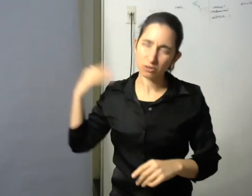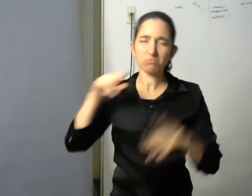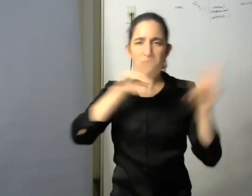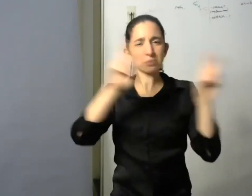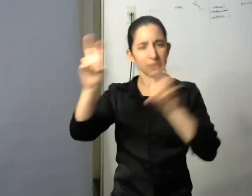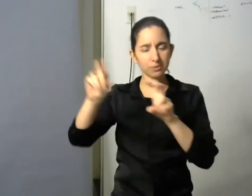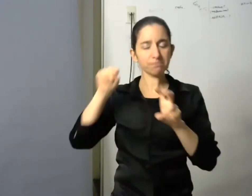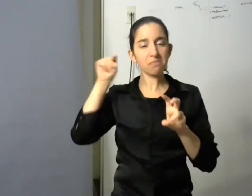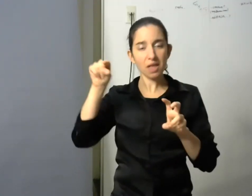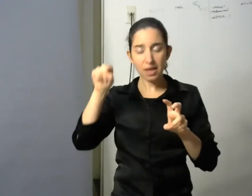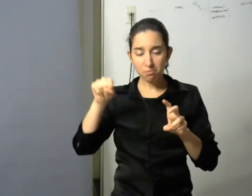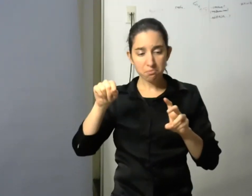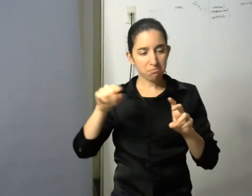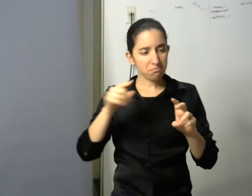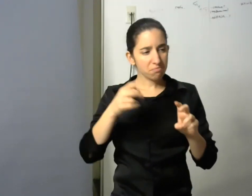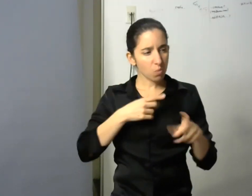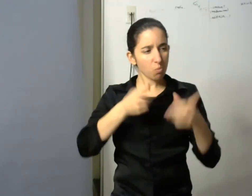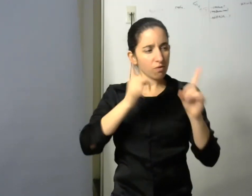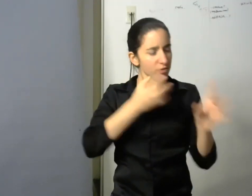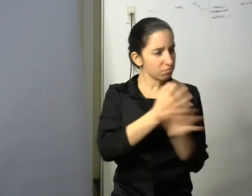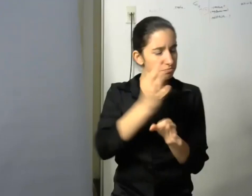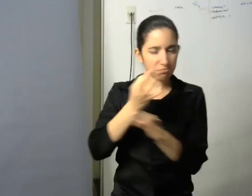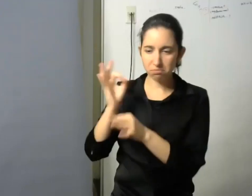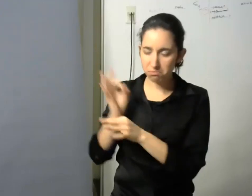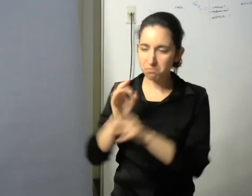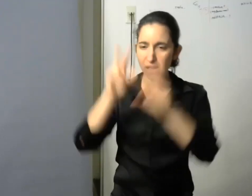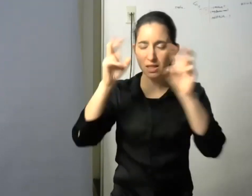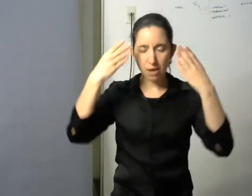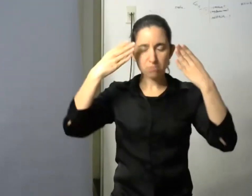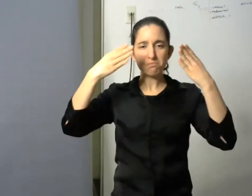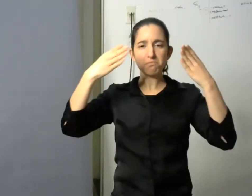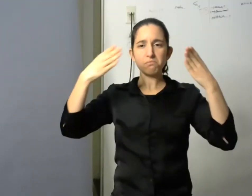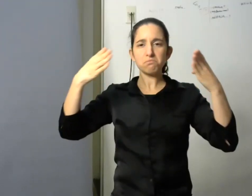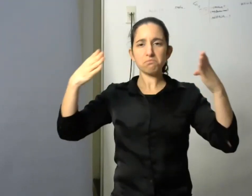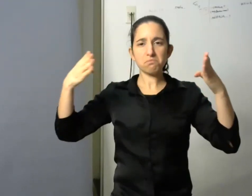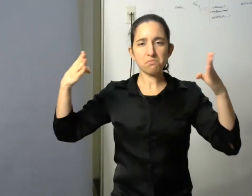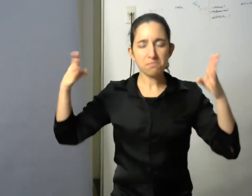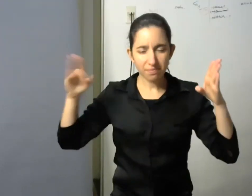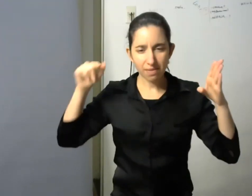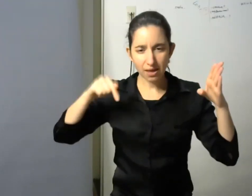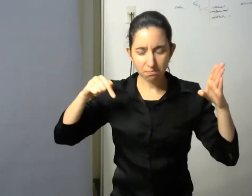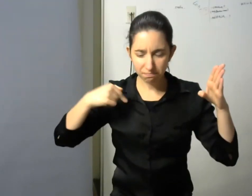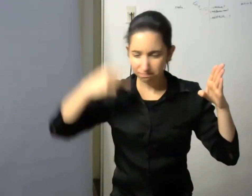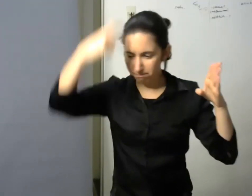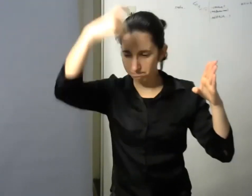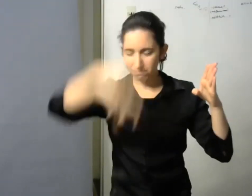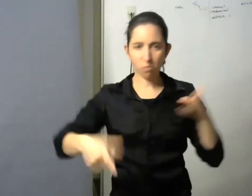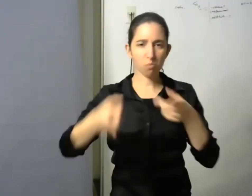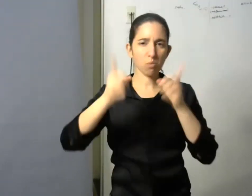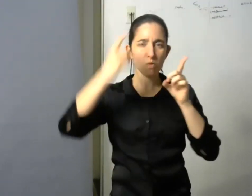abrió un terreno un poco lateral respecto a las investigaciones pero que también me invitó a pensar en términos de análisis